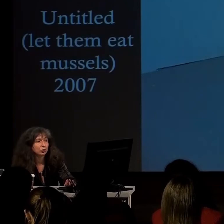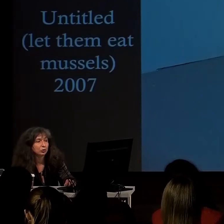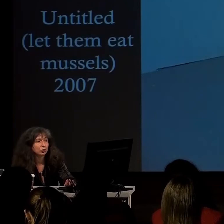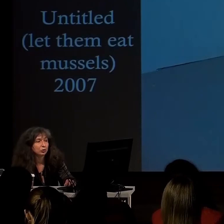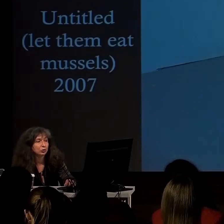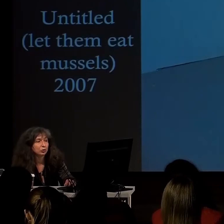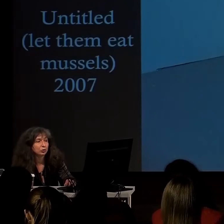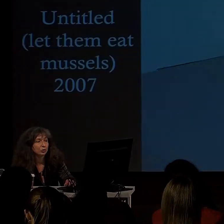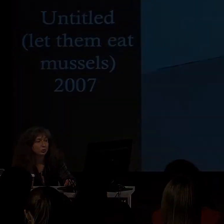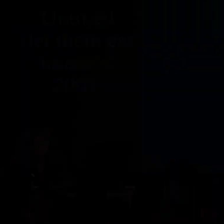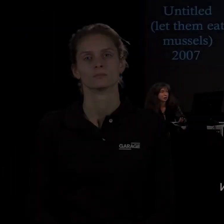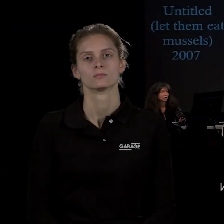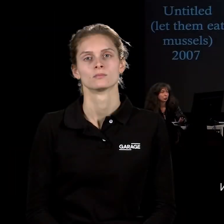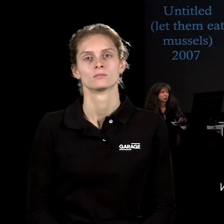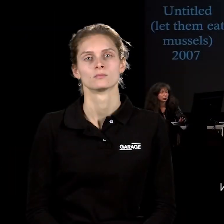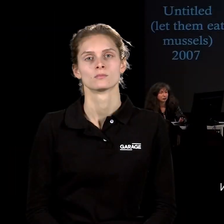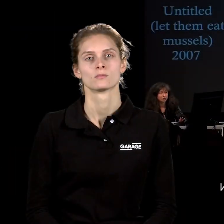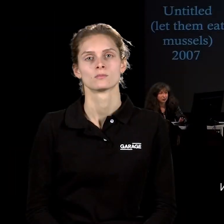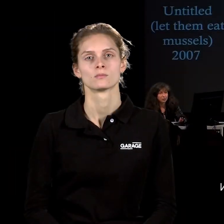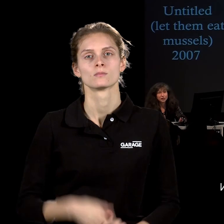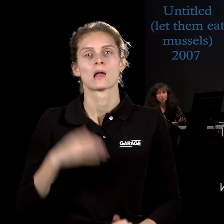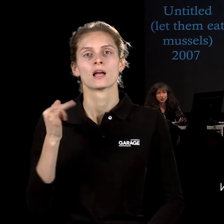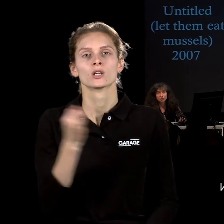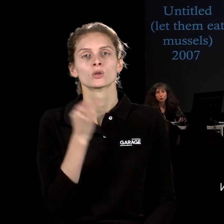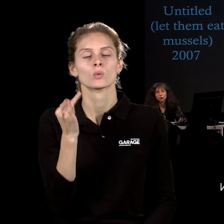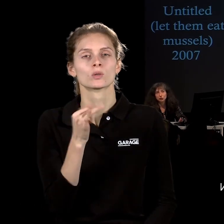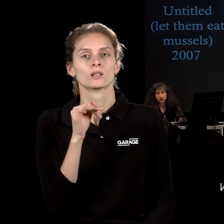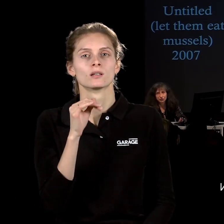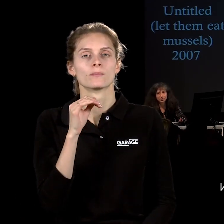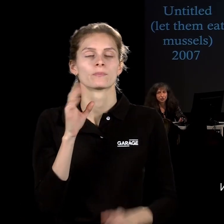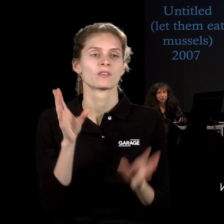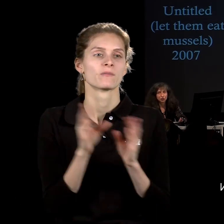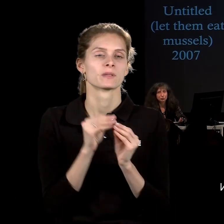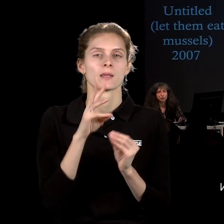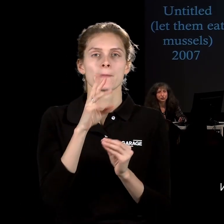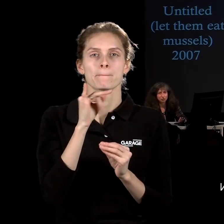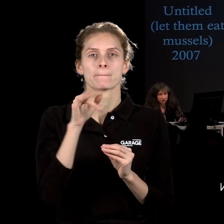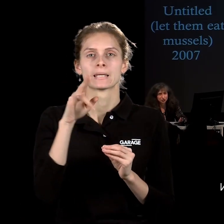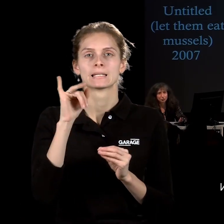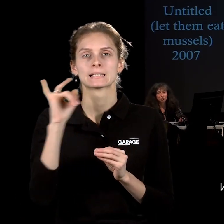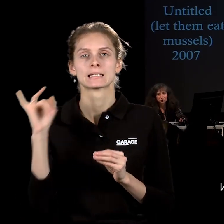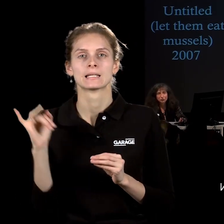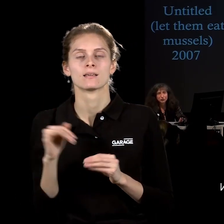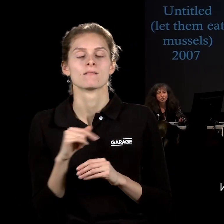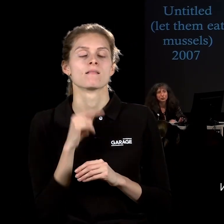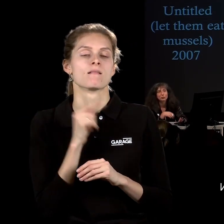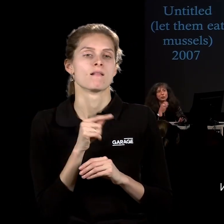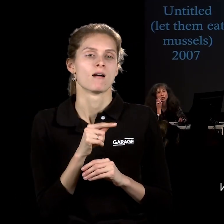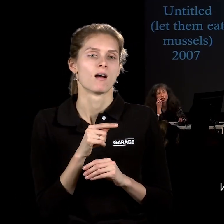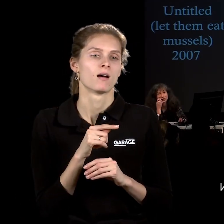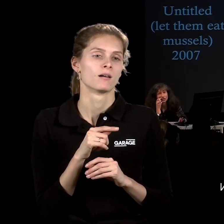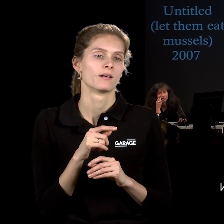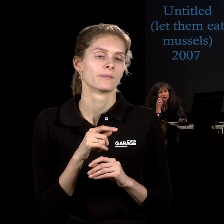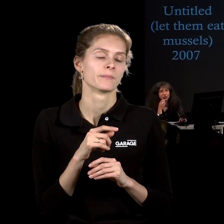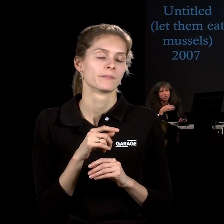намного больше. История с медиями, которая тоже у нас еда, которая у нас привет Марселе Бродерсу, о котором мы на